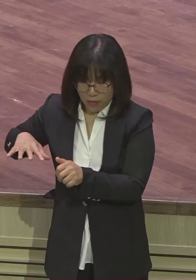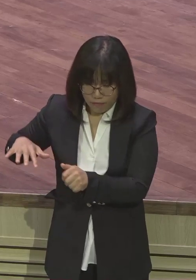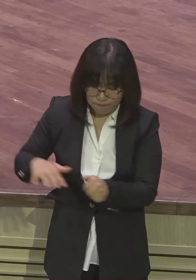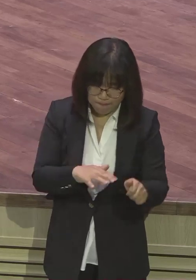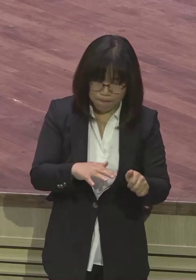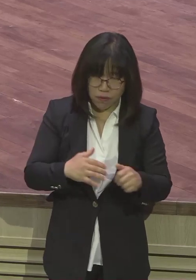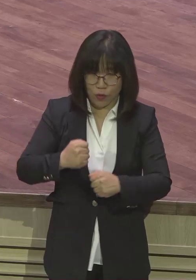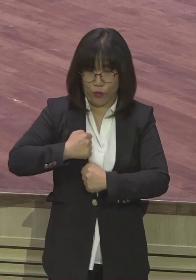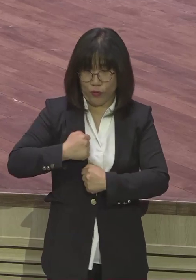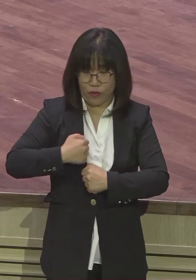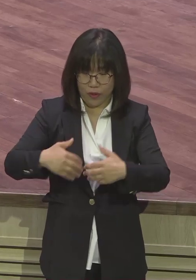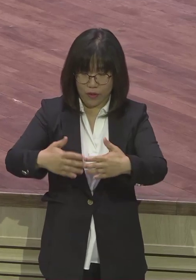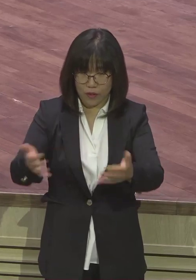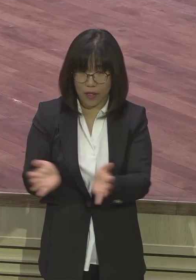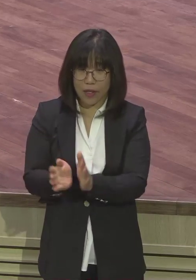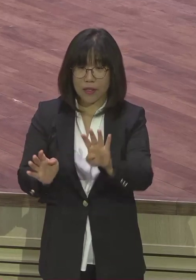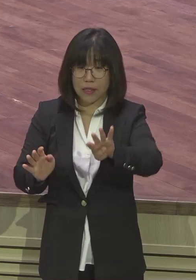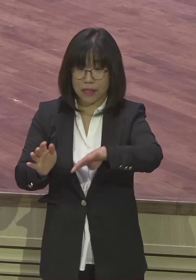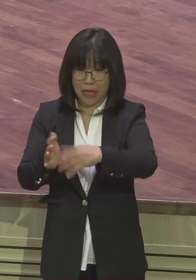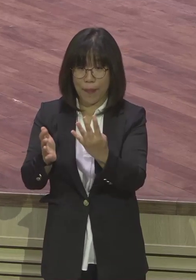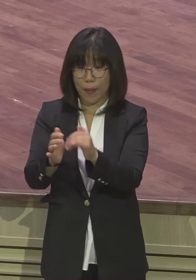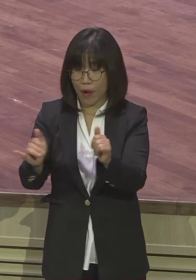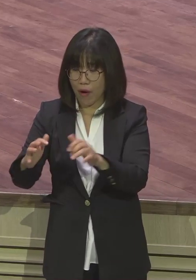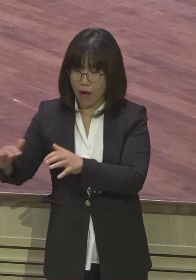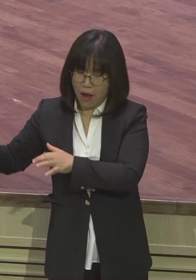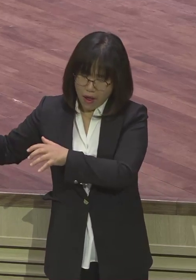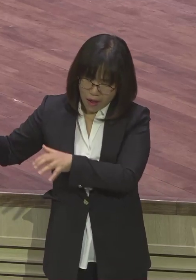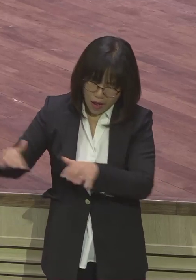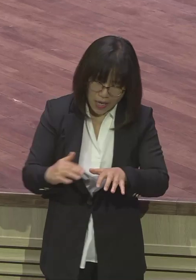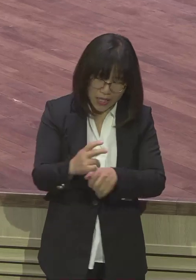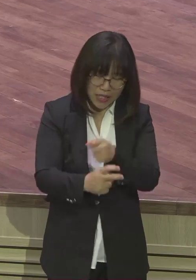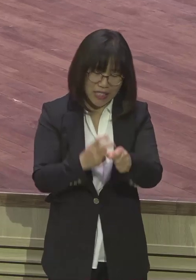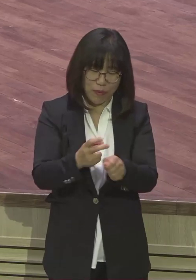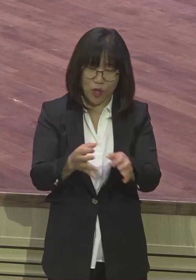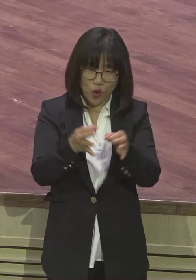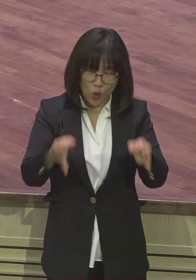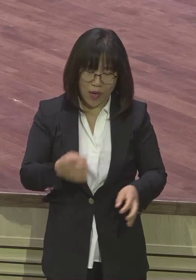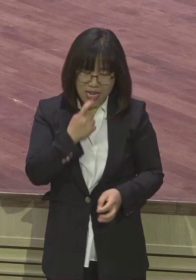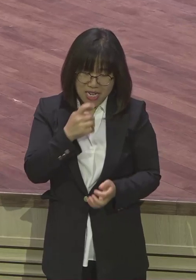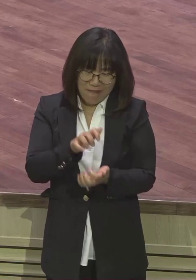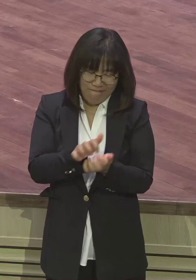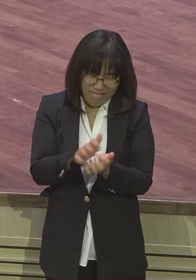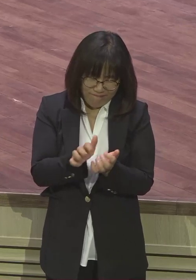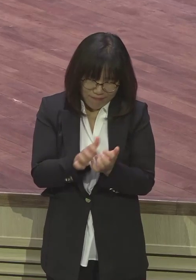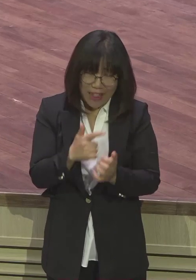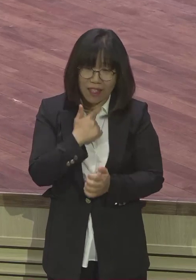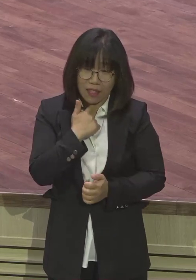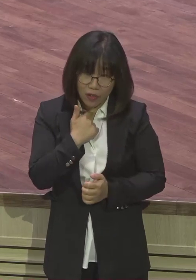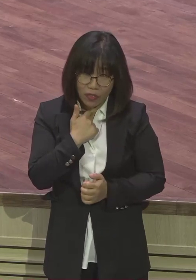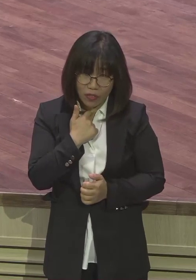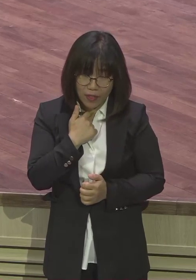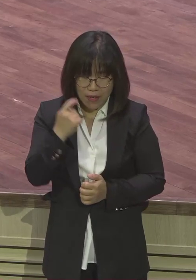죽이겠다는 거요. 20년 동안 그 얼굴을 보여주겠다는 겁니다. 그렇게 오는 이